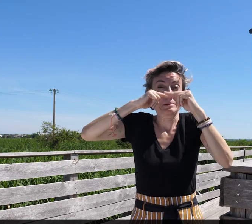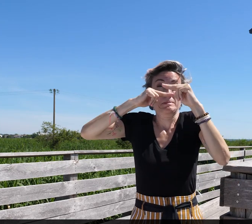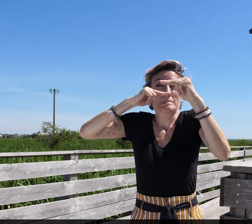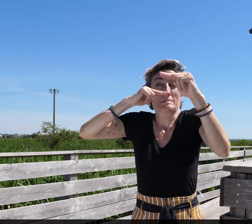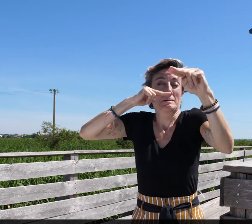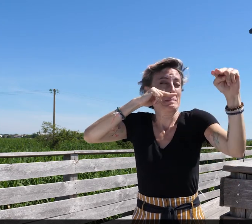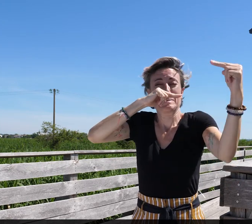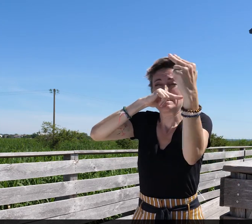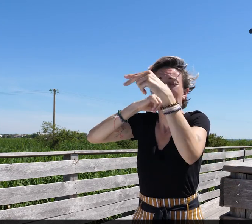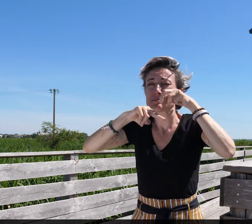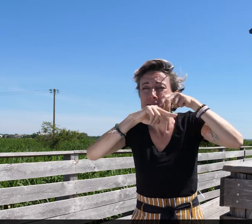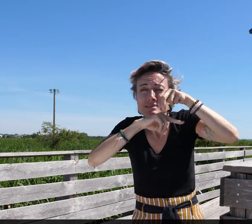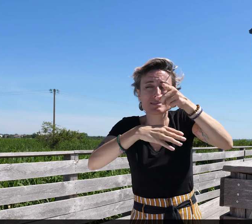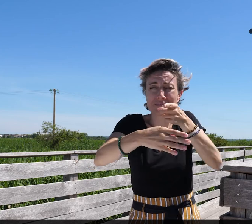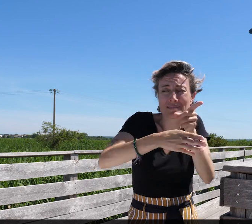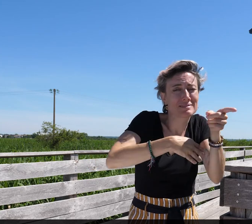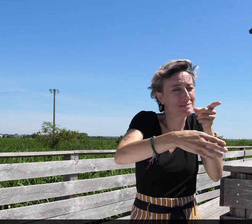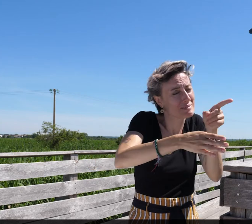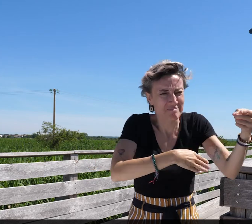Au-dessus du sol est 100 gardes-corps,